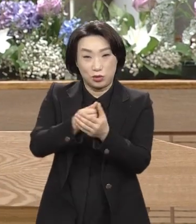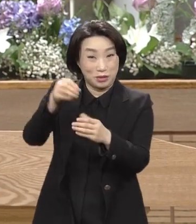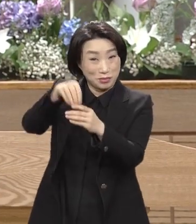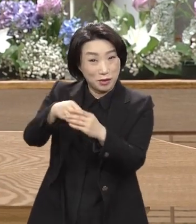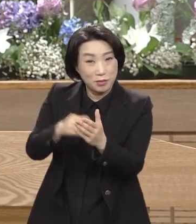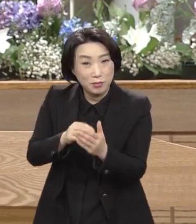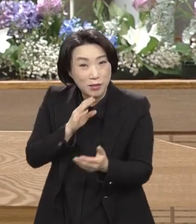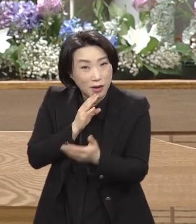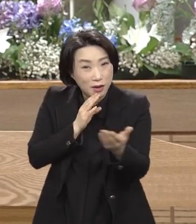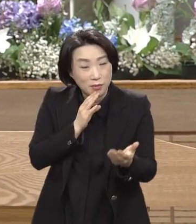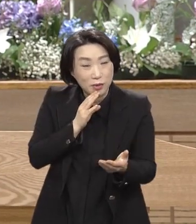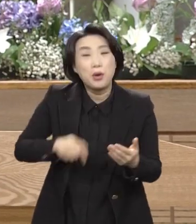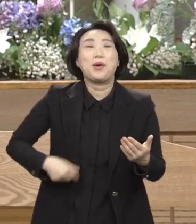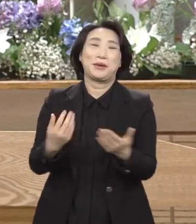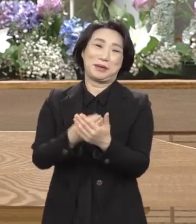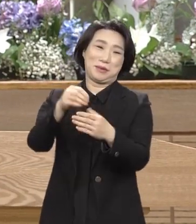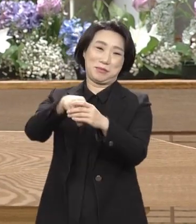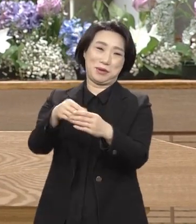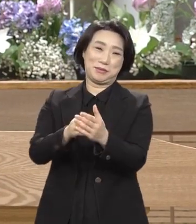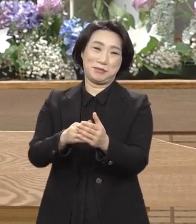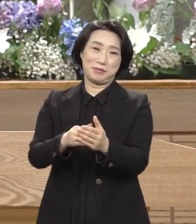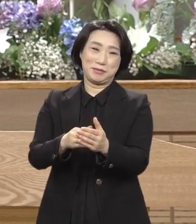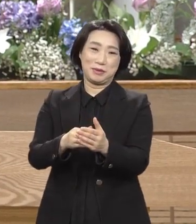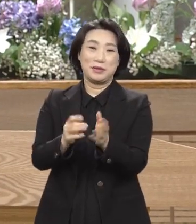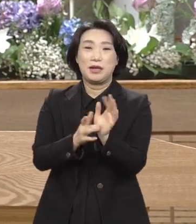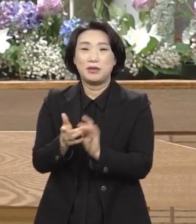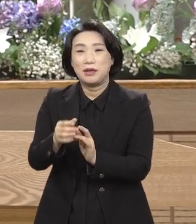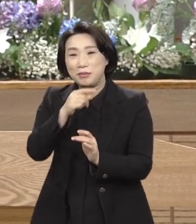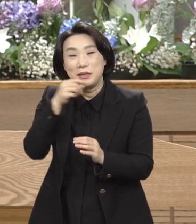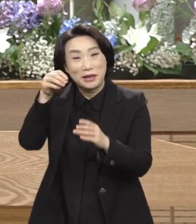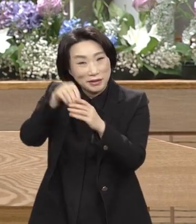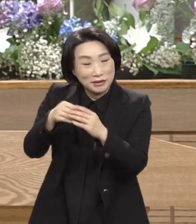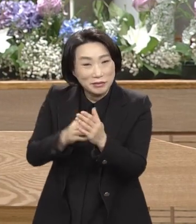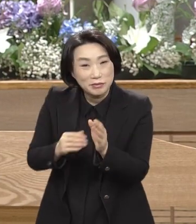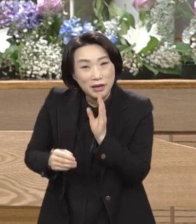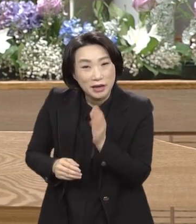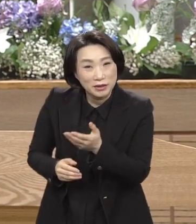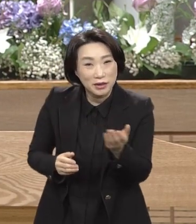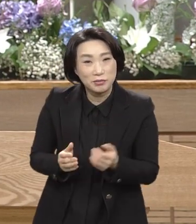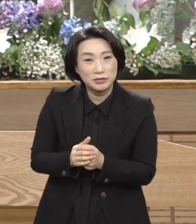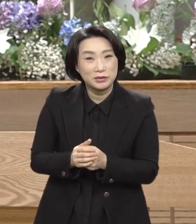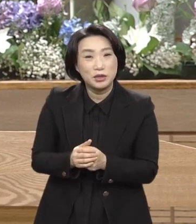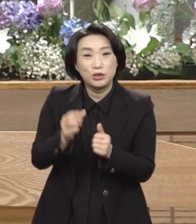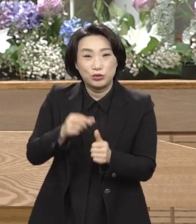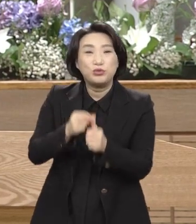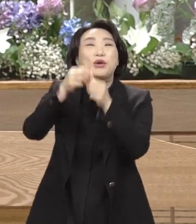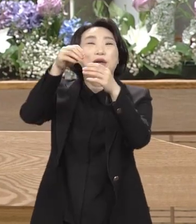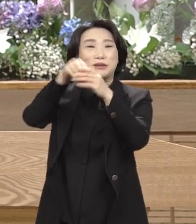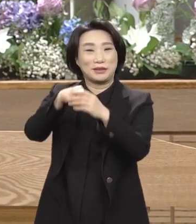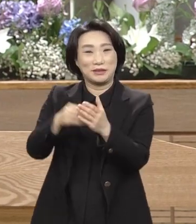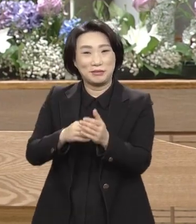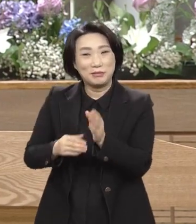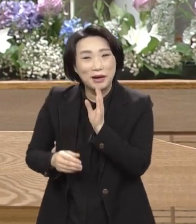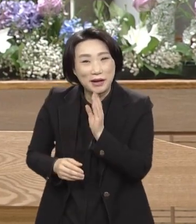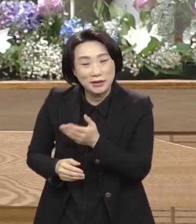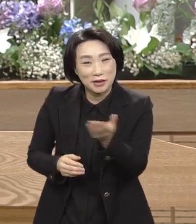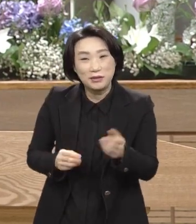회개가 들었고 예수의 피가 들었고 구원이 들었고 영생이